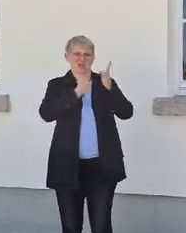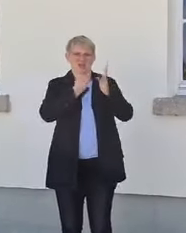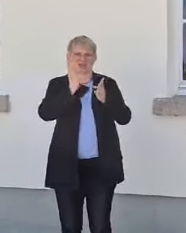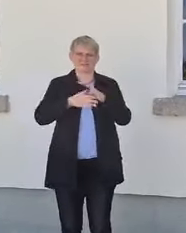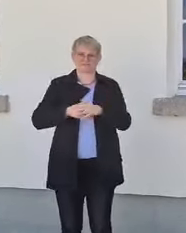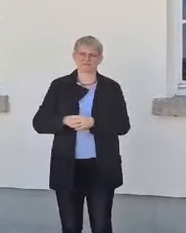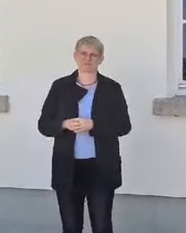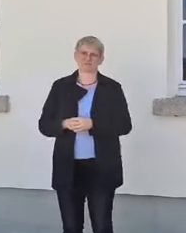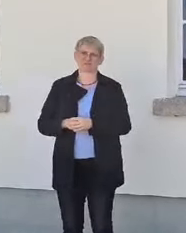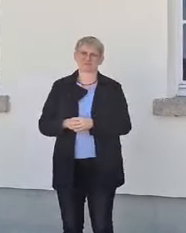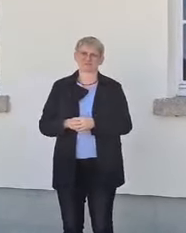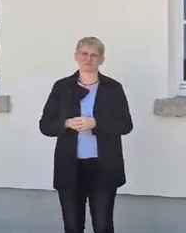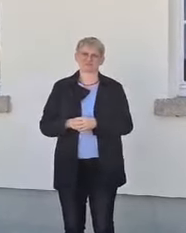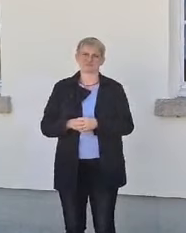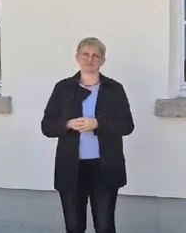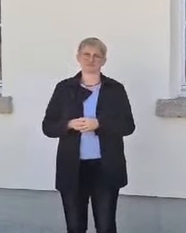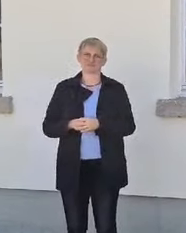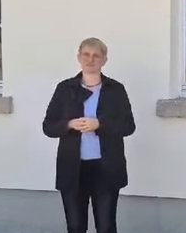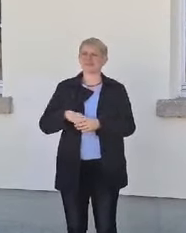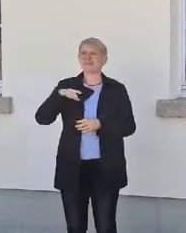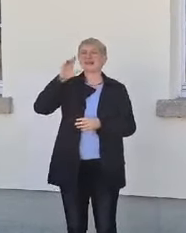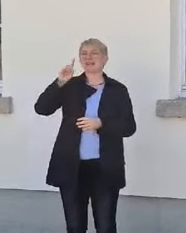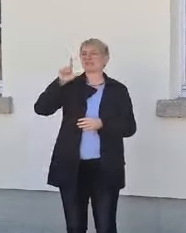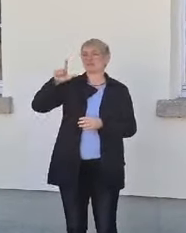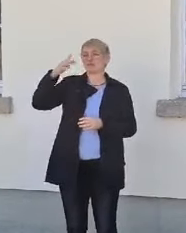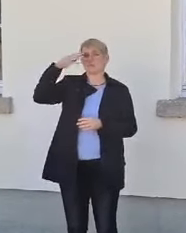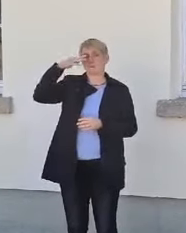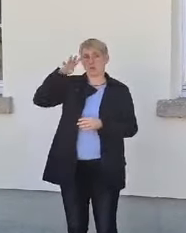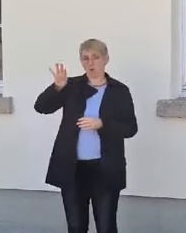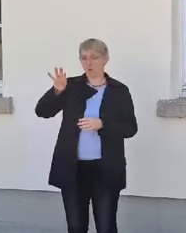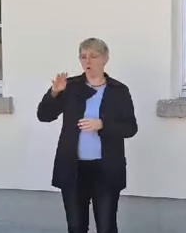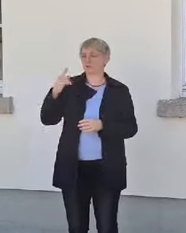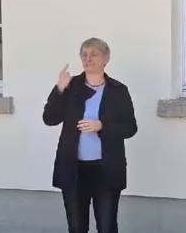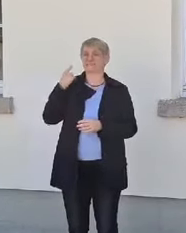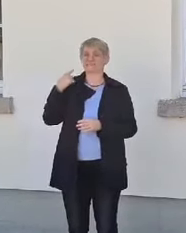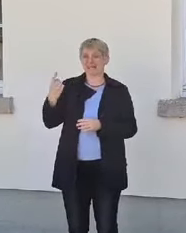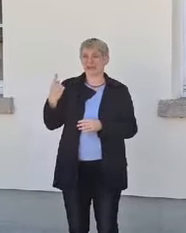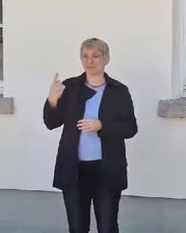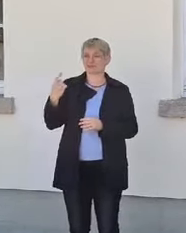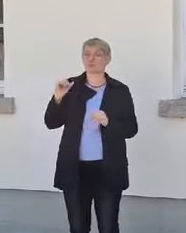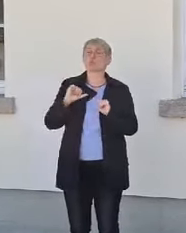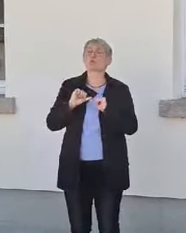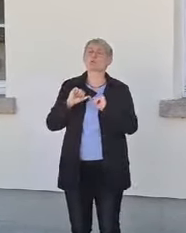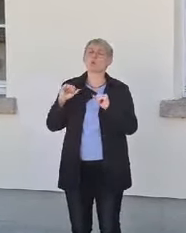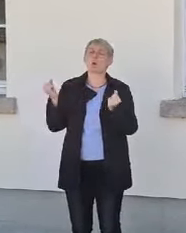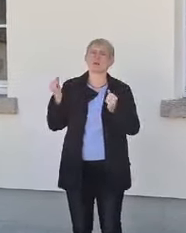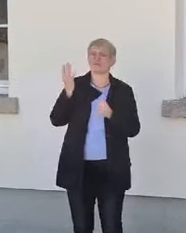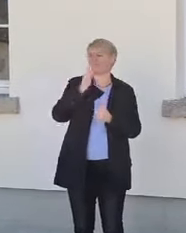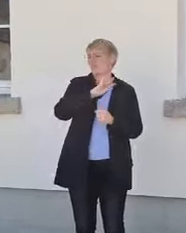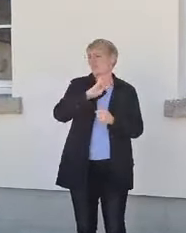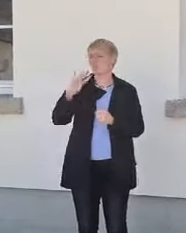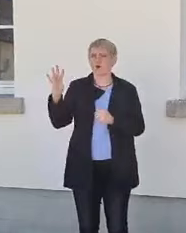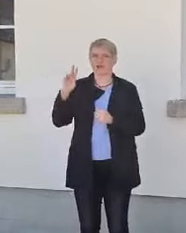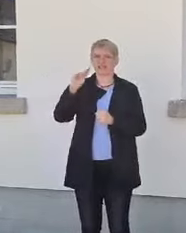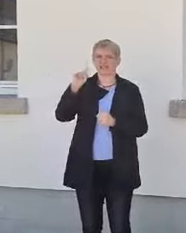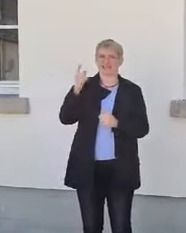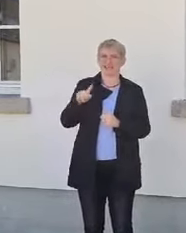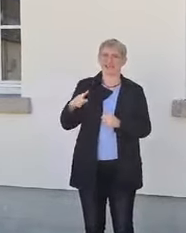David Ludwig Bloch hatte das Glück, dass er nach vier Wochen das Konzentrationslager Dachau verlassen durfte.